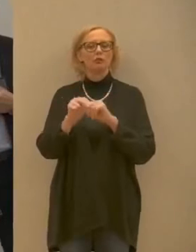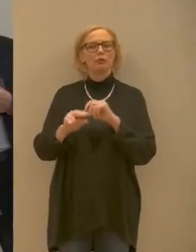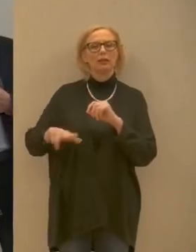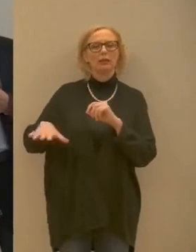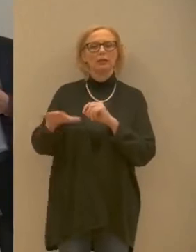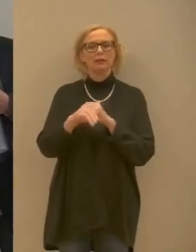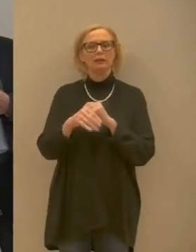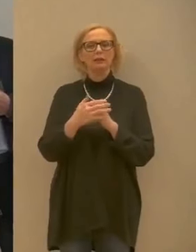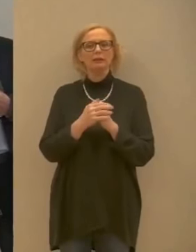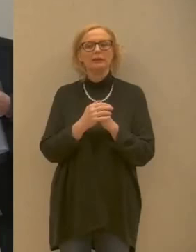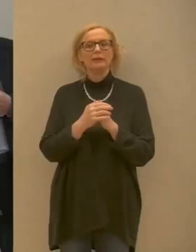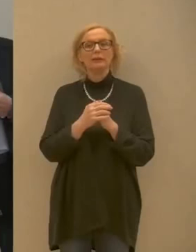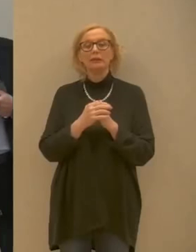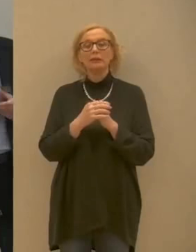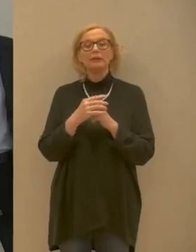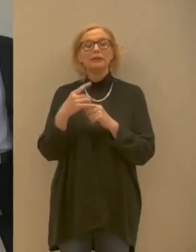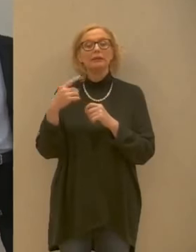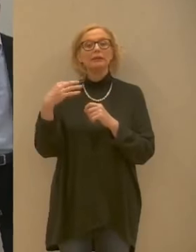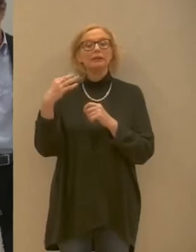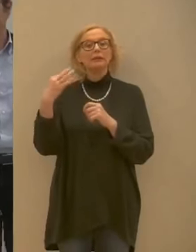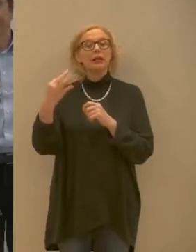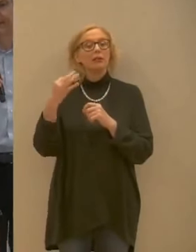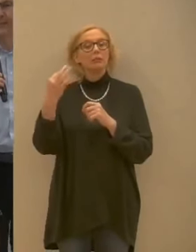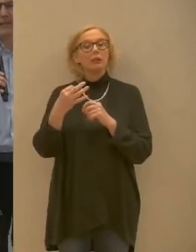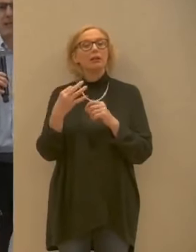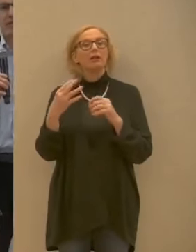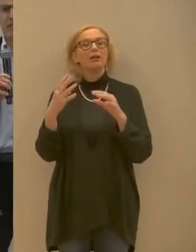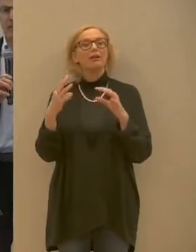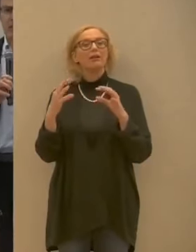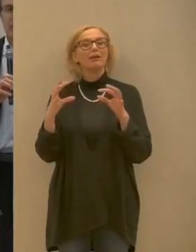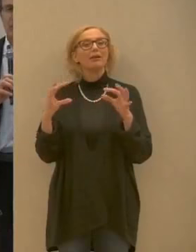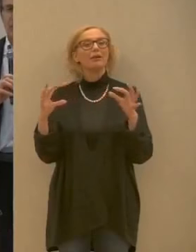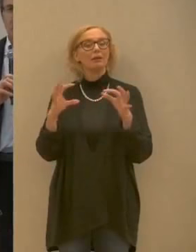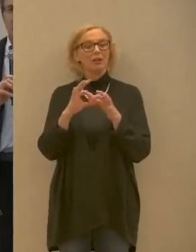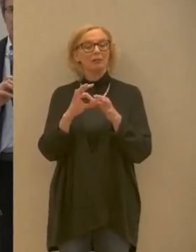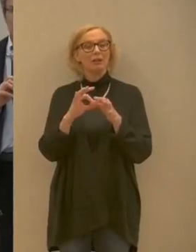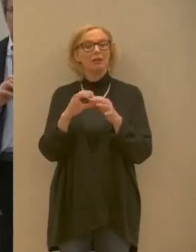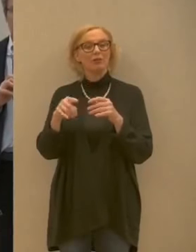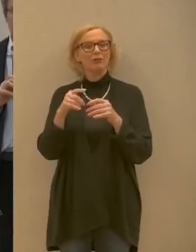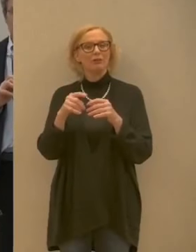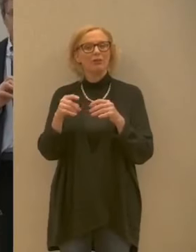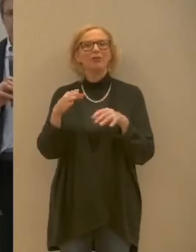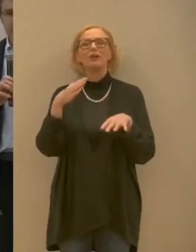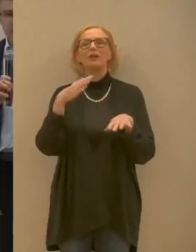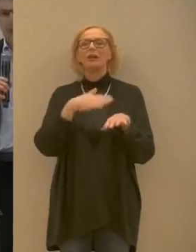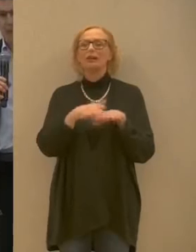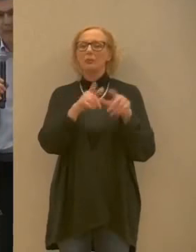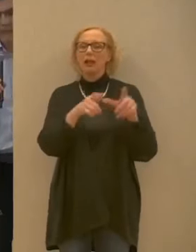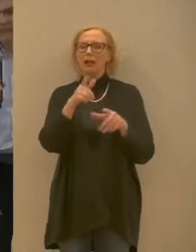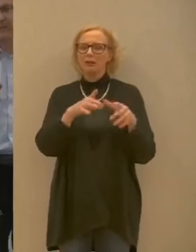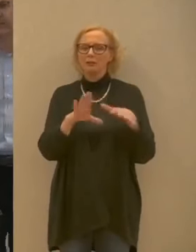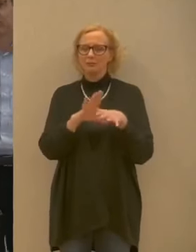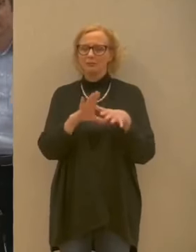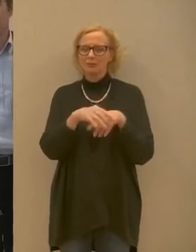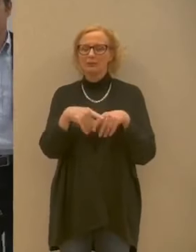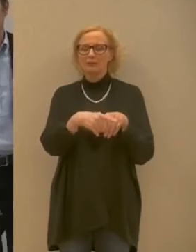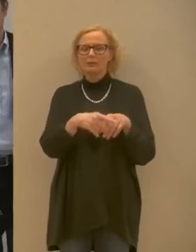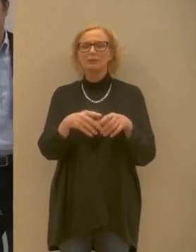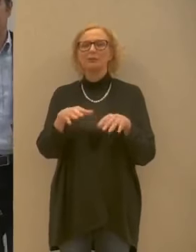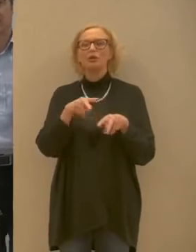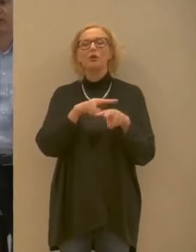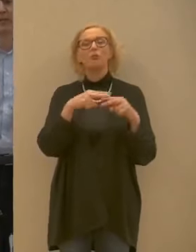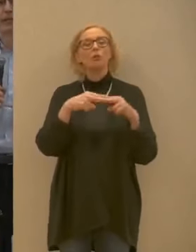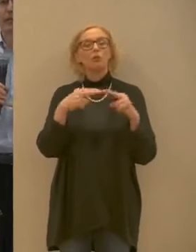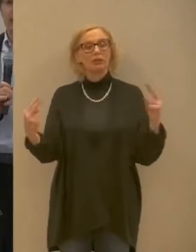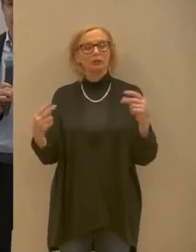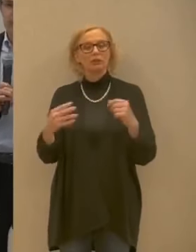Come sempre ci collegheremo con alcuni componenti della tasca forse provinciale per ottenere i dati ma anche per sottolineare